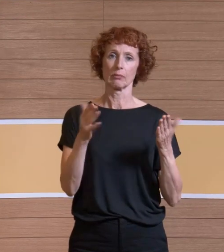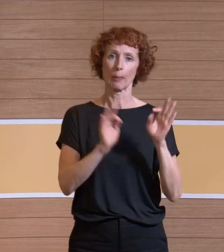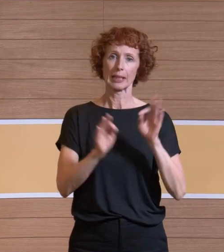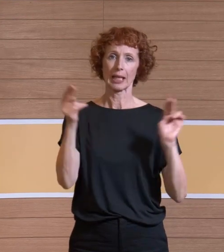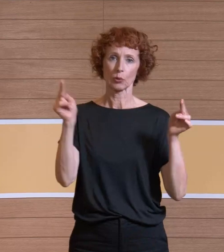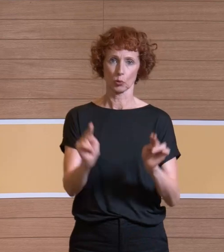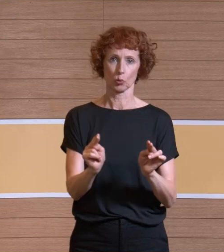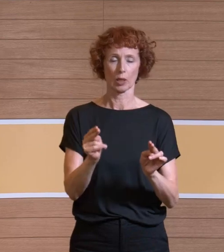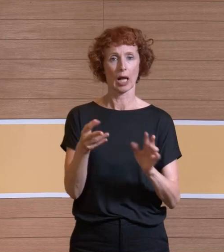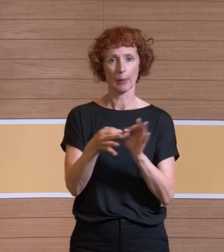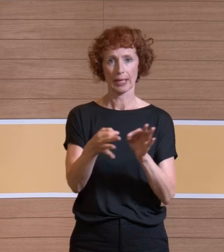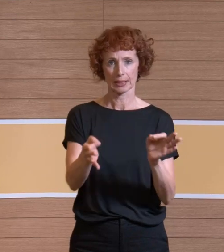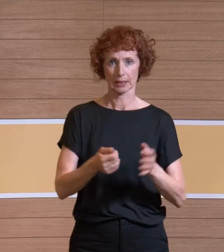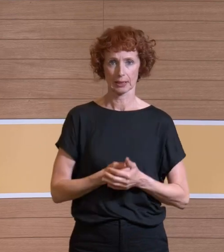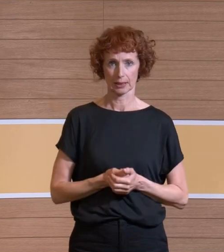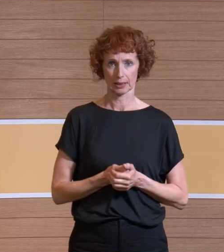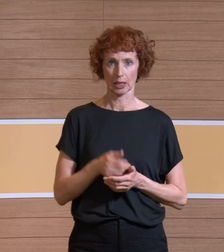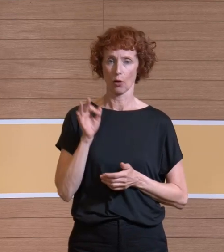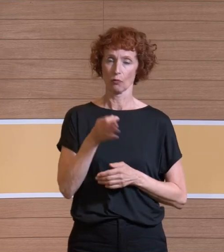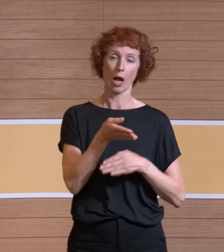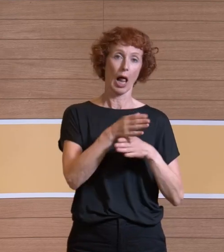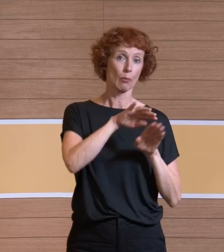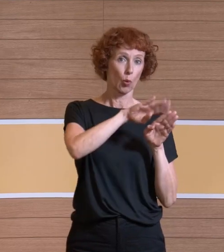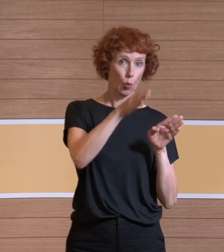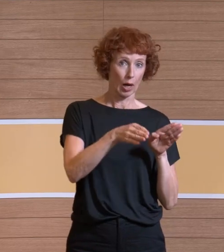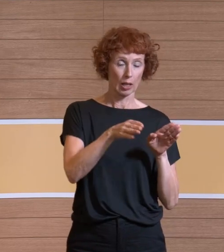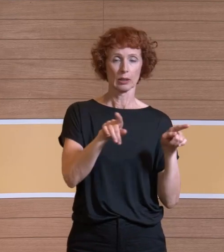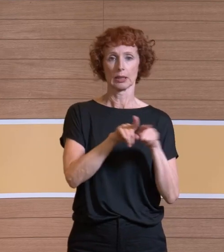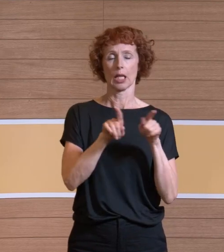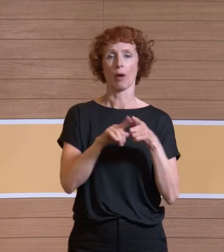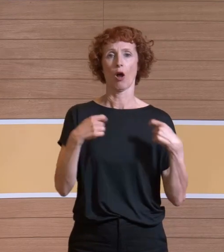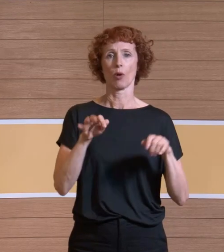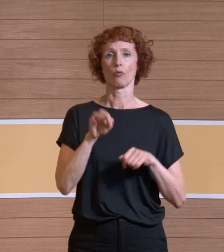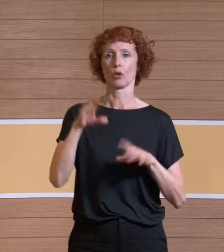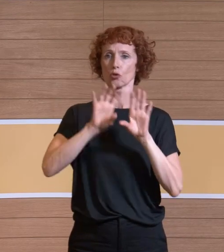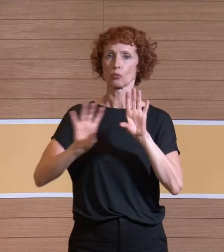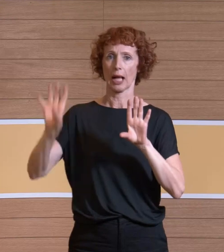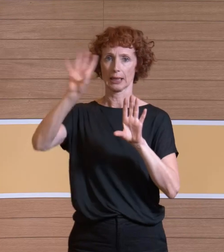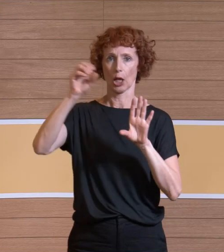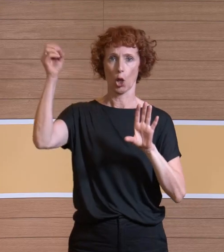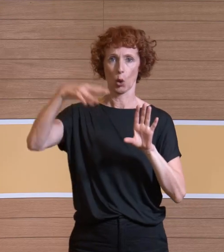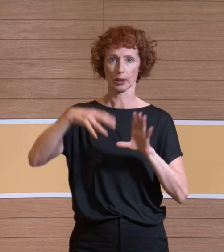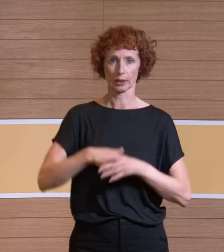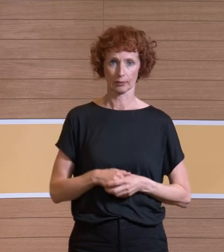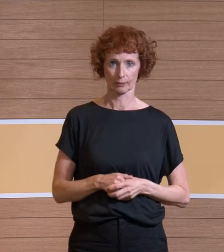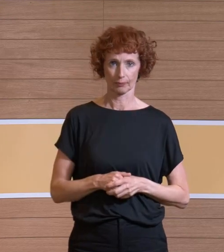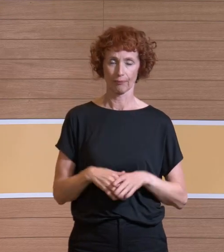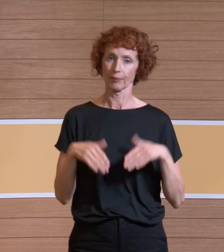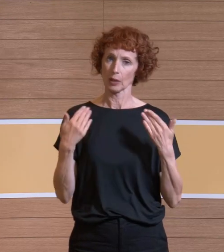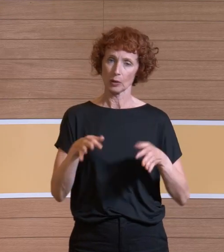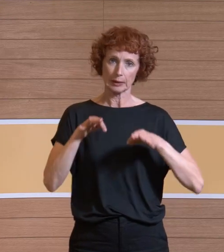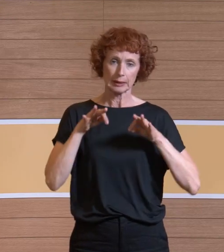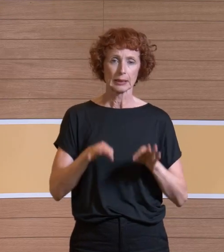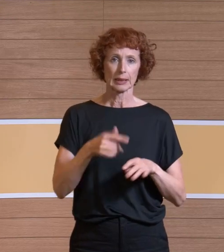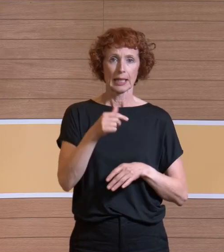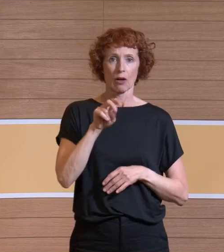Das haben wir einmal für die Halbkugel-Leuchte gemacht und denselben Aufbau dann auch nochmal für die Spaltenleuchte. Das fand alles unterhalb des